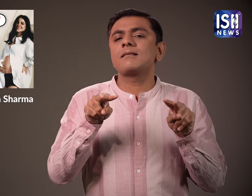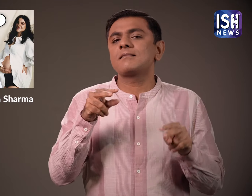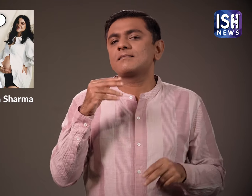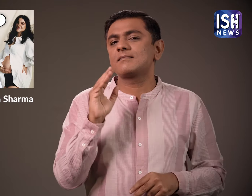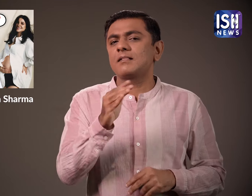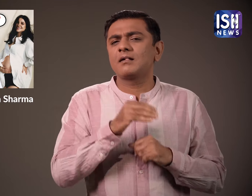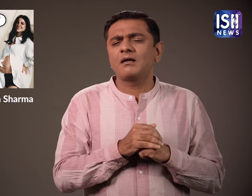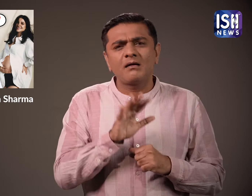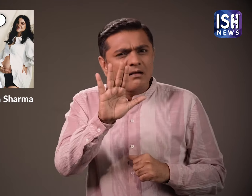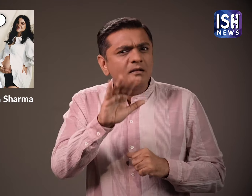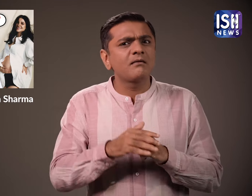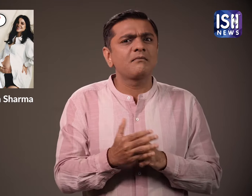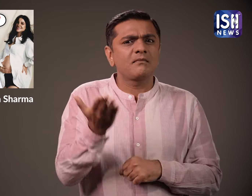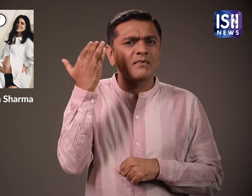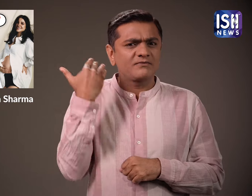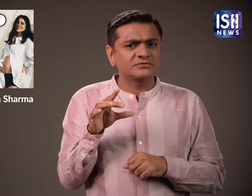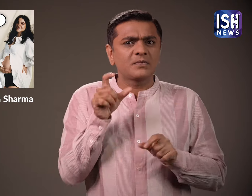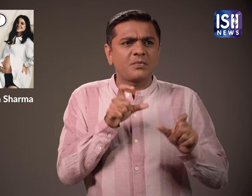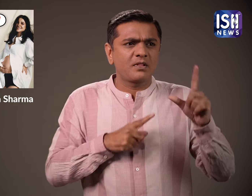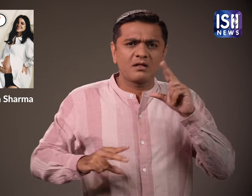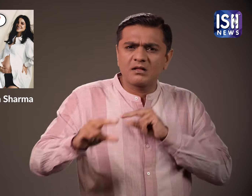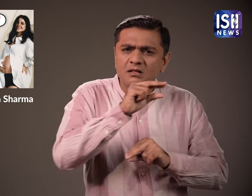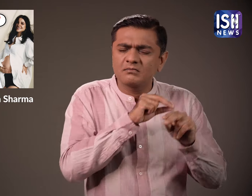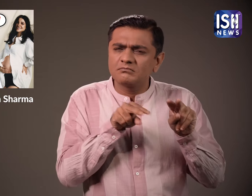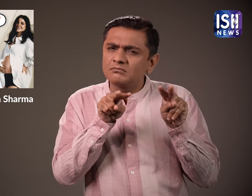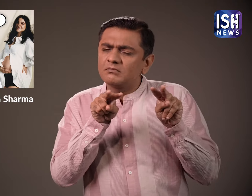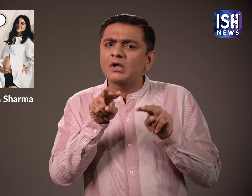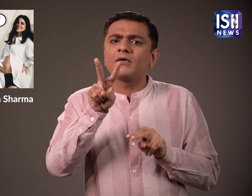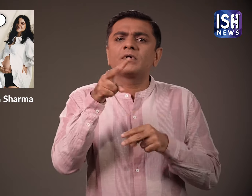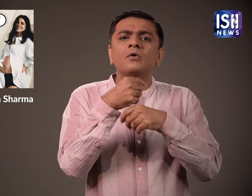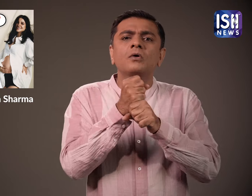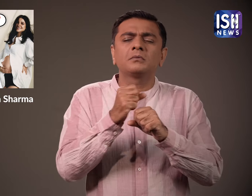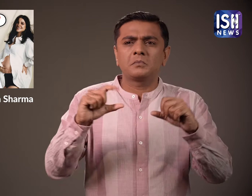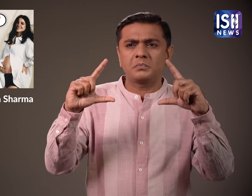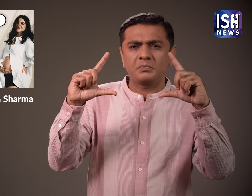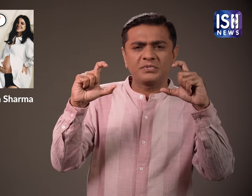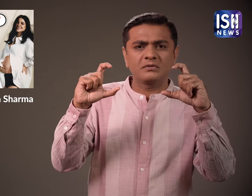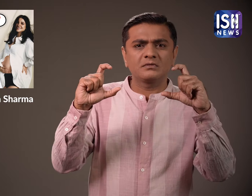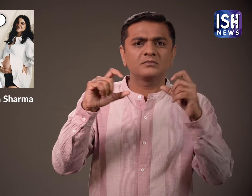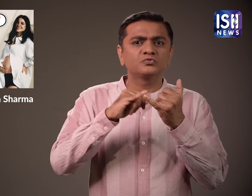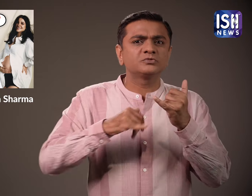विराट की नई फोटो को लेकर कई सोशल मीडिया यूजर्स ने कहा था कि ये फोटो लंडन की है